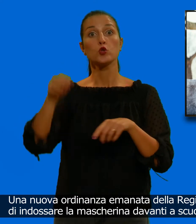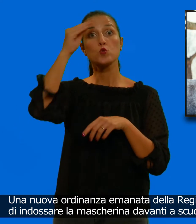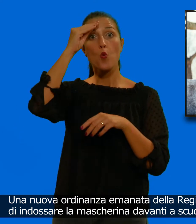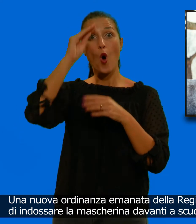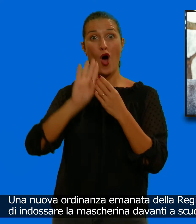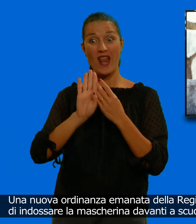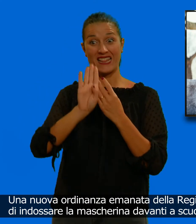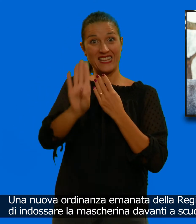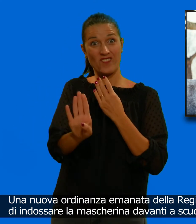nei luoghi all'aperto.